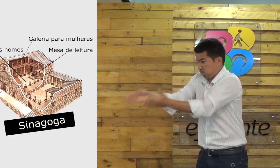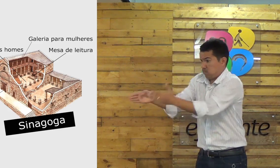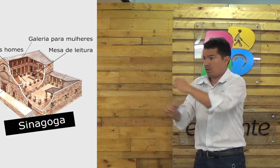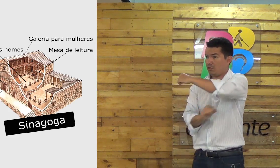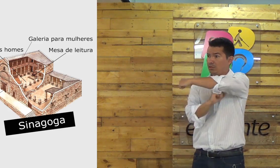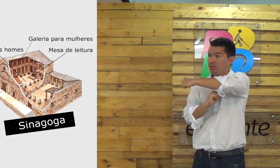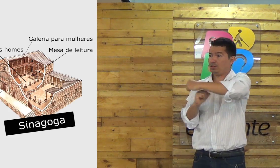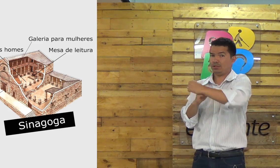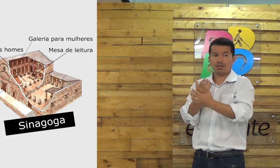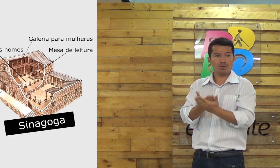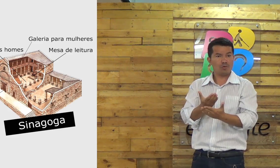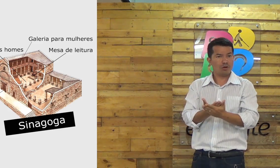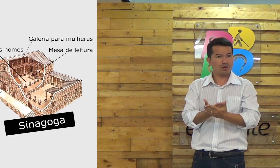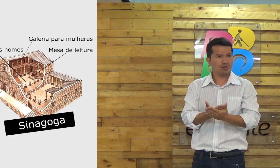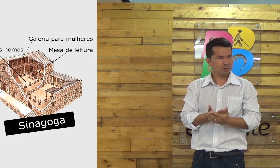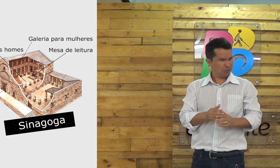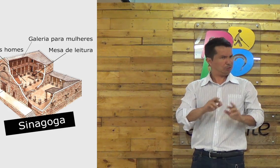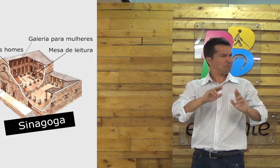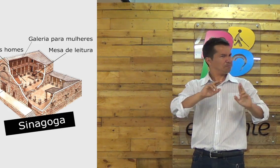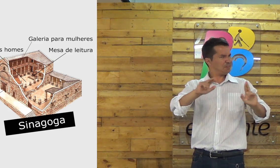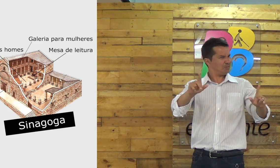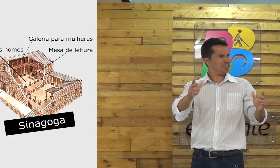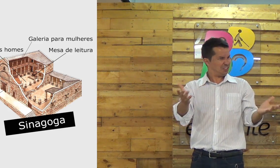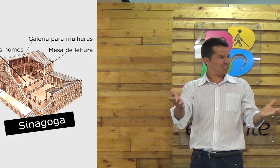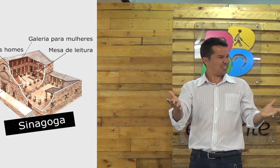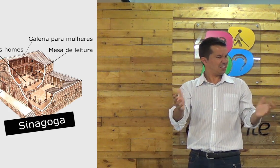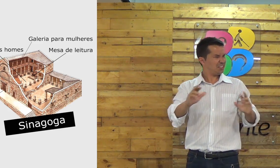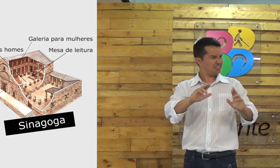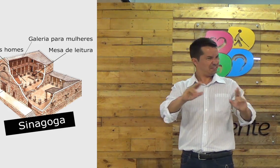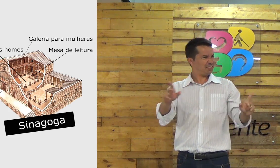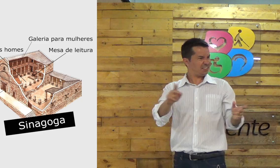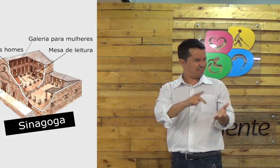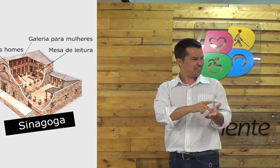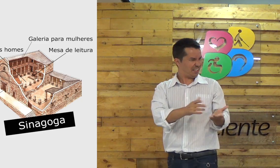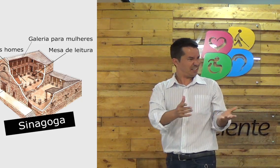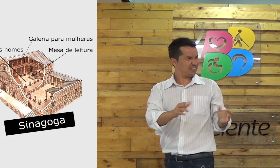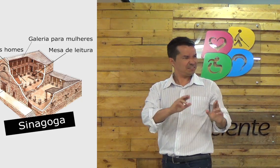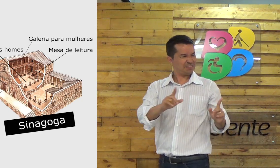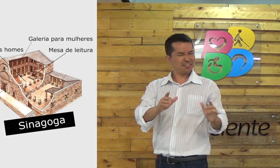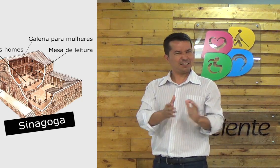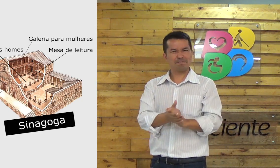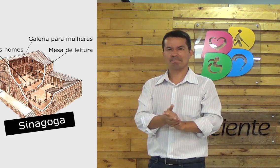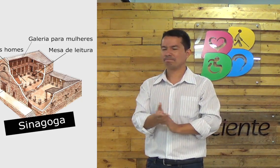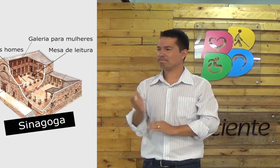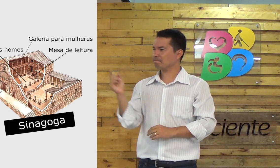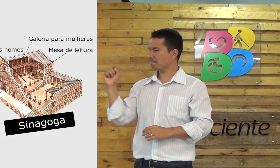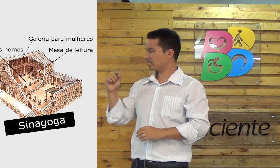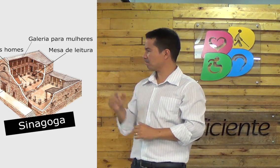Ele tinha um foco naquilo. Aquele lugar era a vida dele. Diferente, né? Era meio que uma escola.